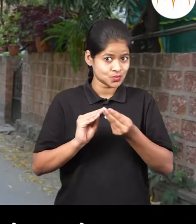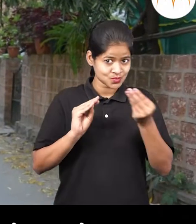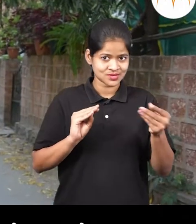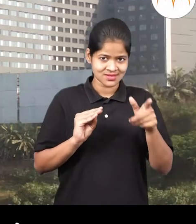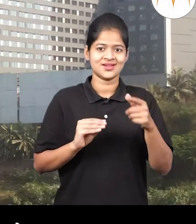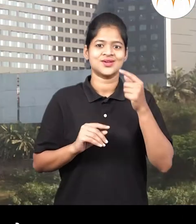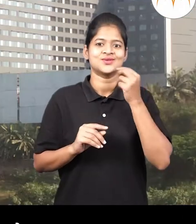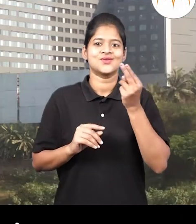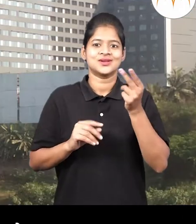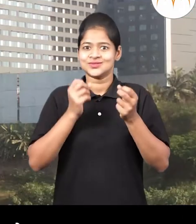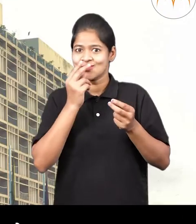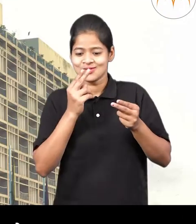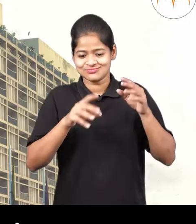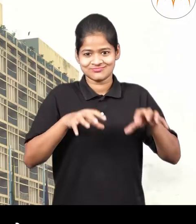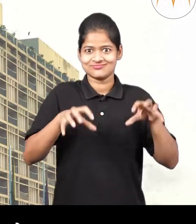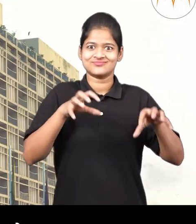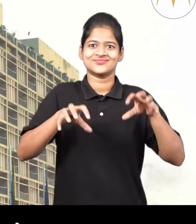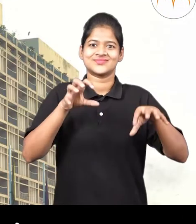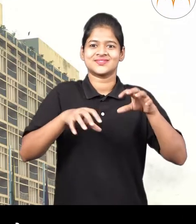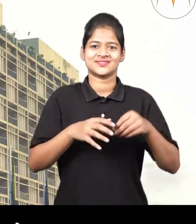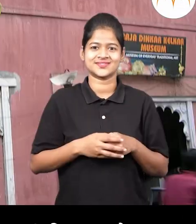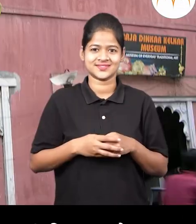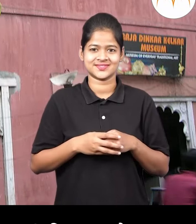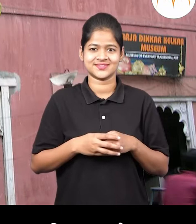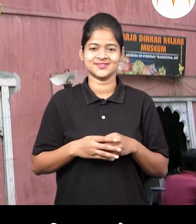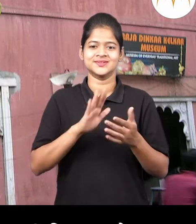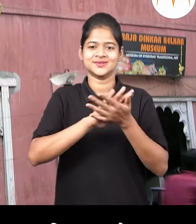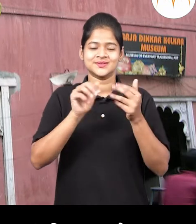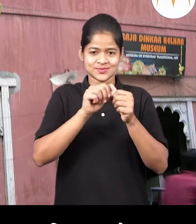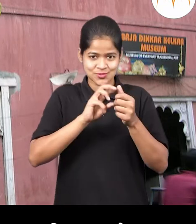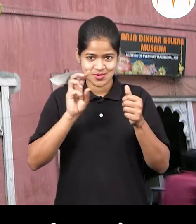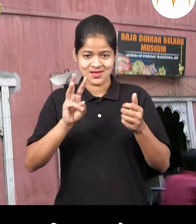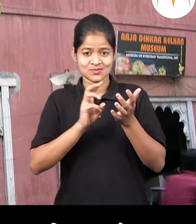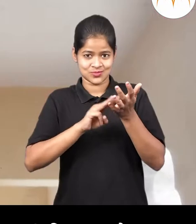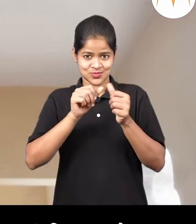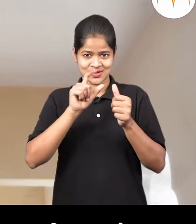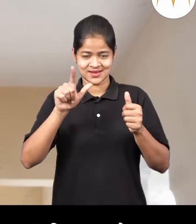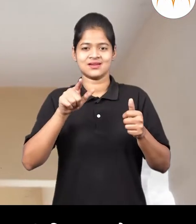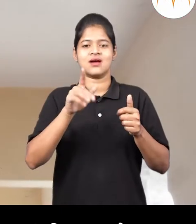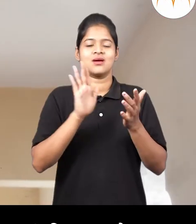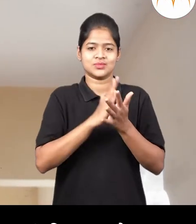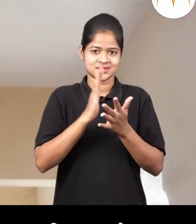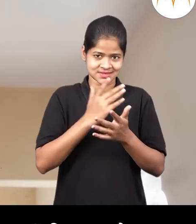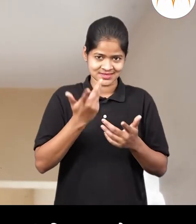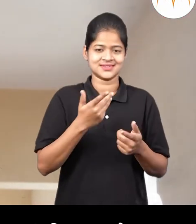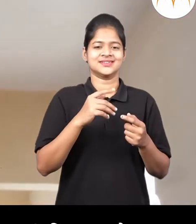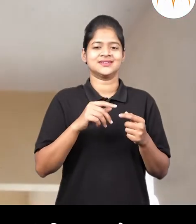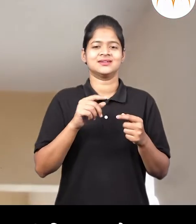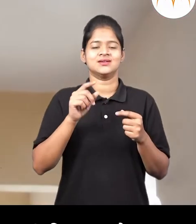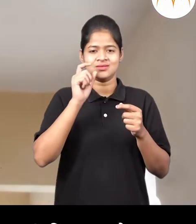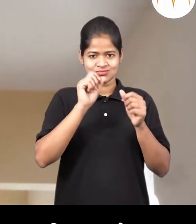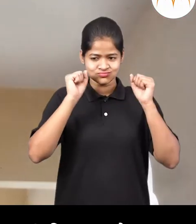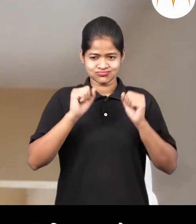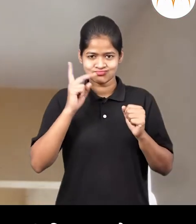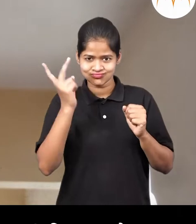आहे। जवलच दोन-तीन मोठी होटेल्स, एक संगरहाले, मोठे गरंथाले, आशा इमारती